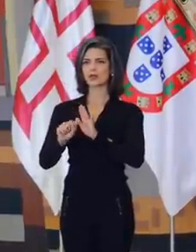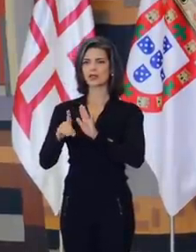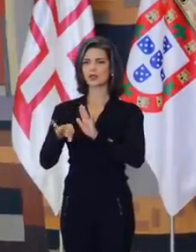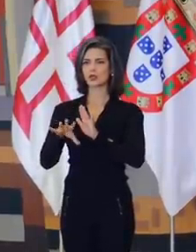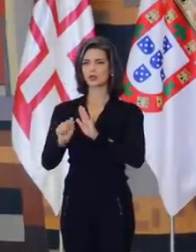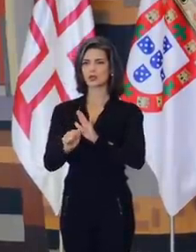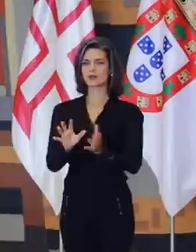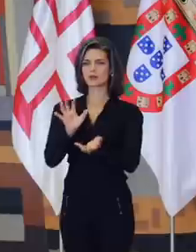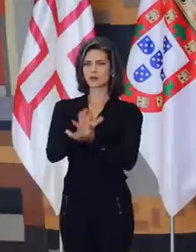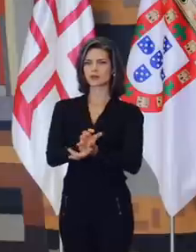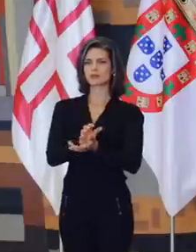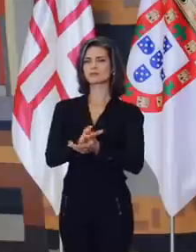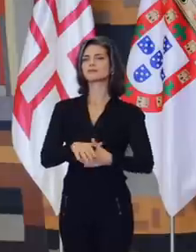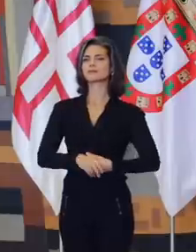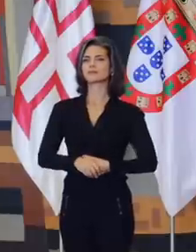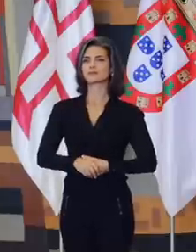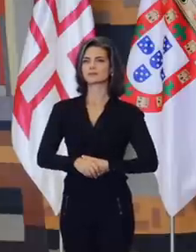Embaixador José Jobim.